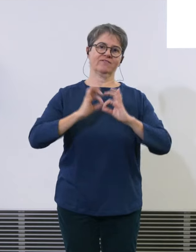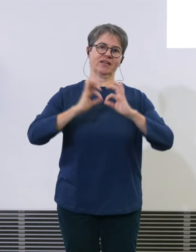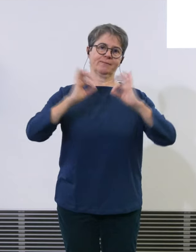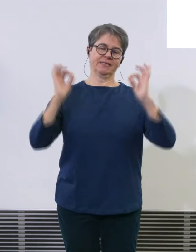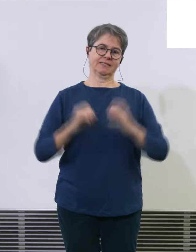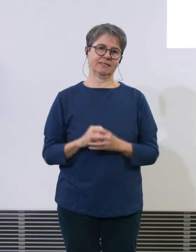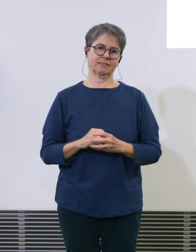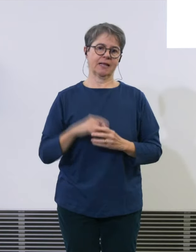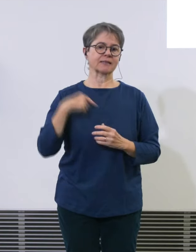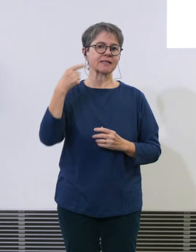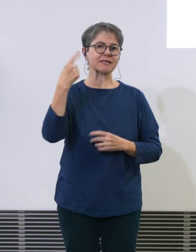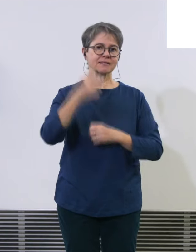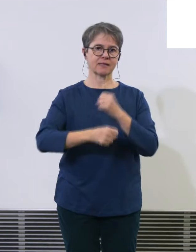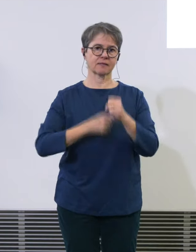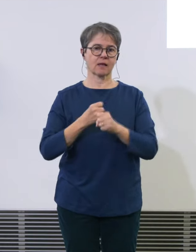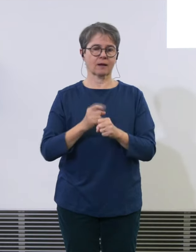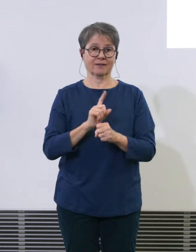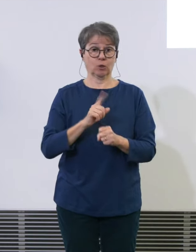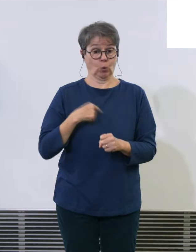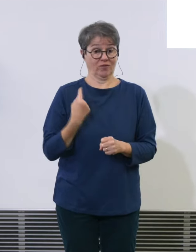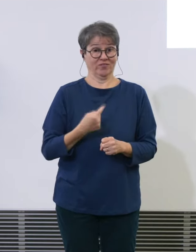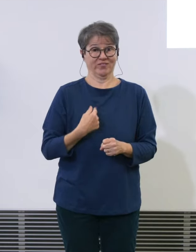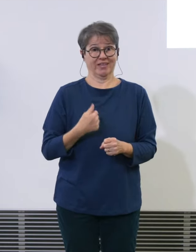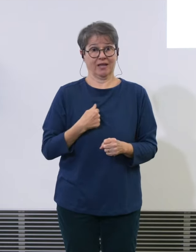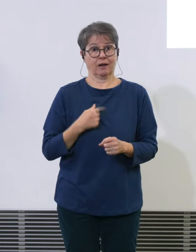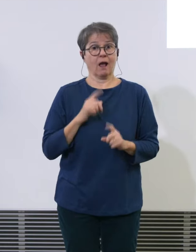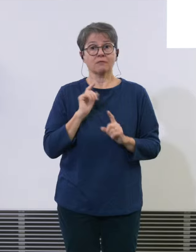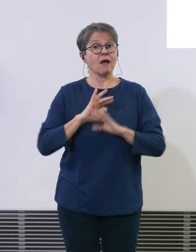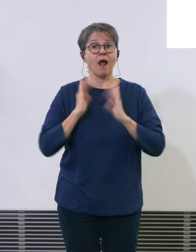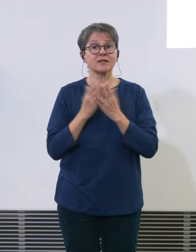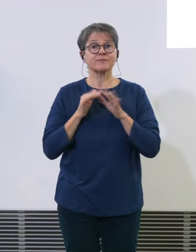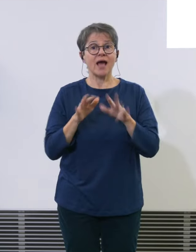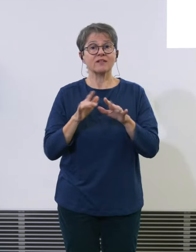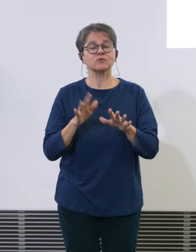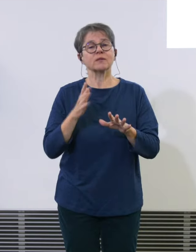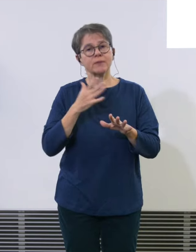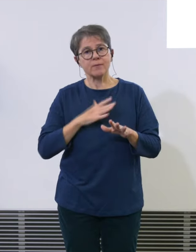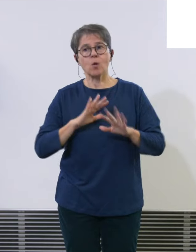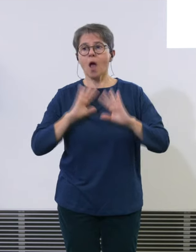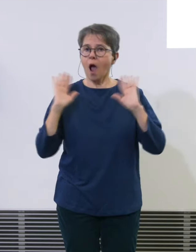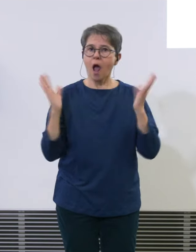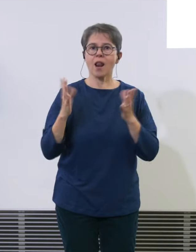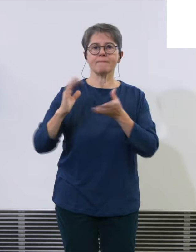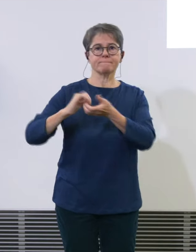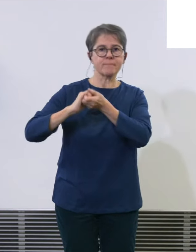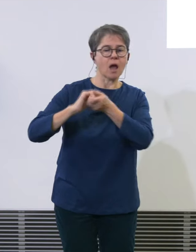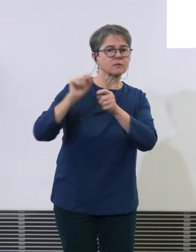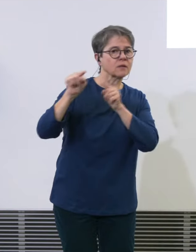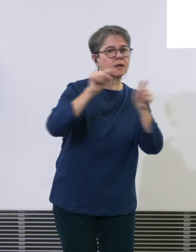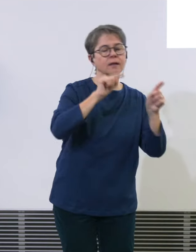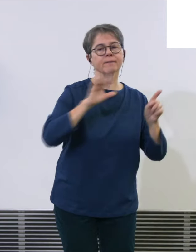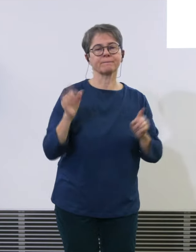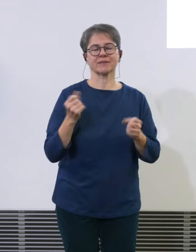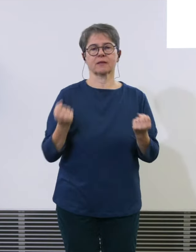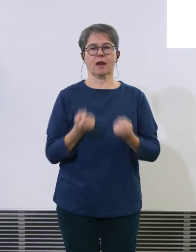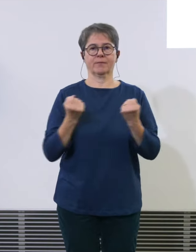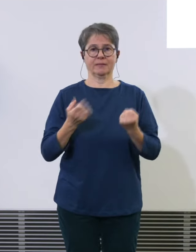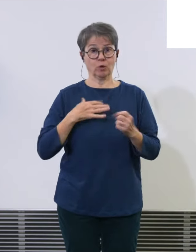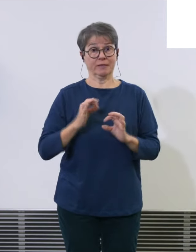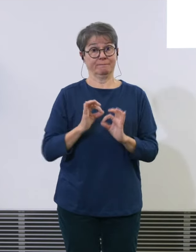das haben nicht nur wir selber in der Hand darum brauchen wir alle die mit arbeiten aber wir wollen besser werden das ist nicht das Ziel dass wir über die nächsten Jahre